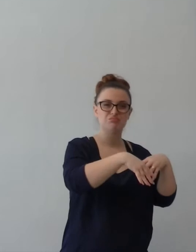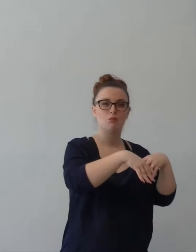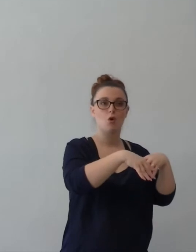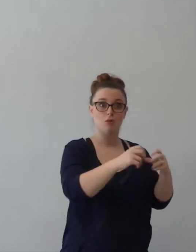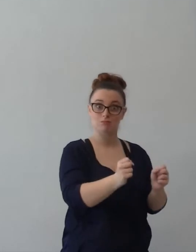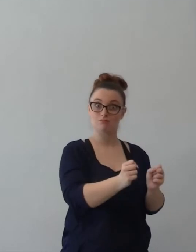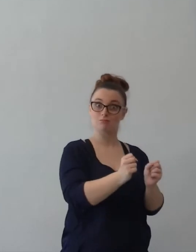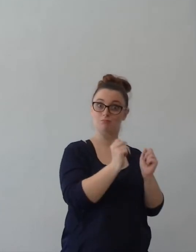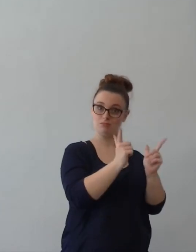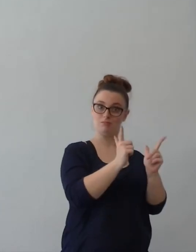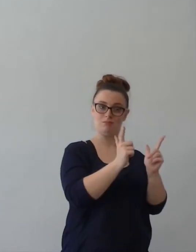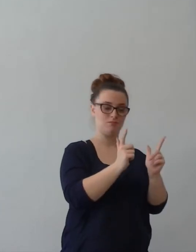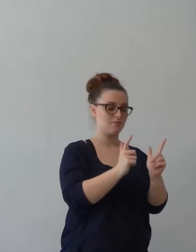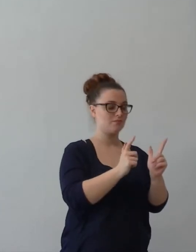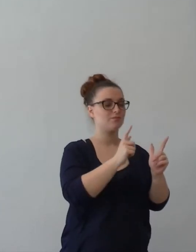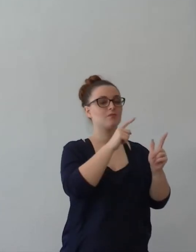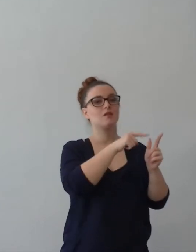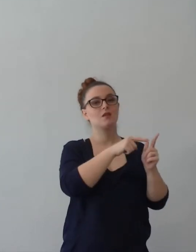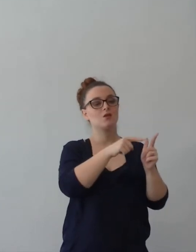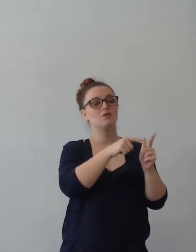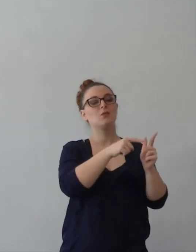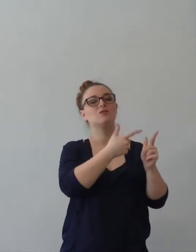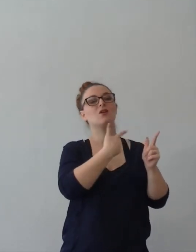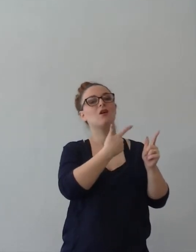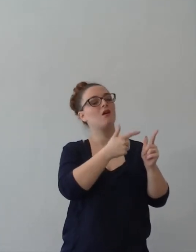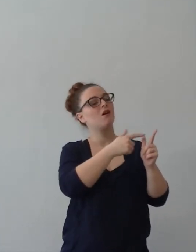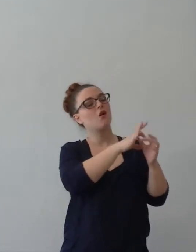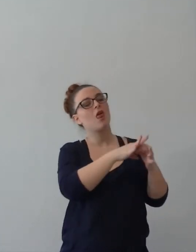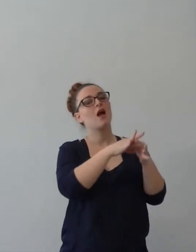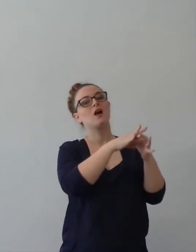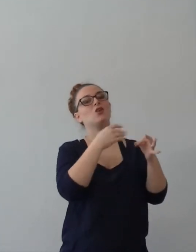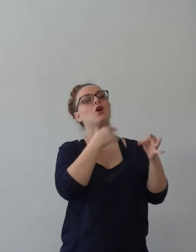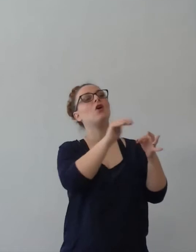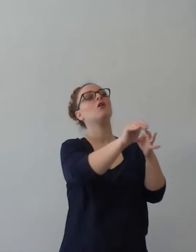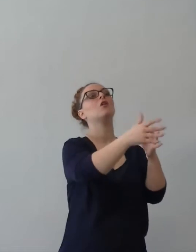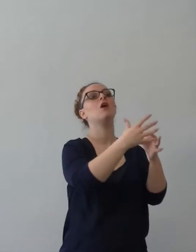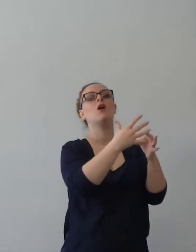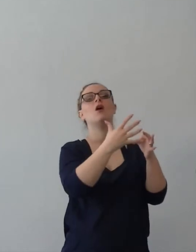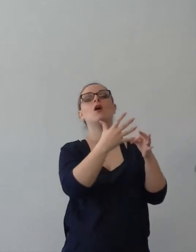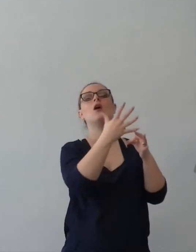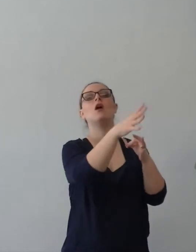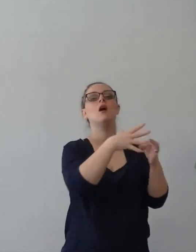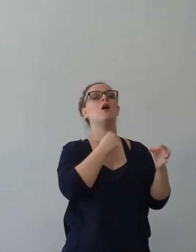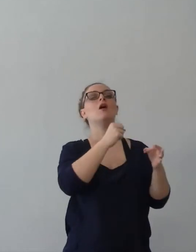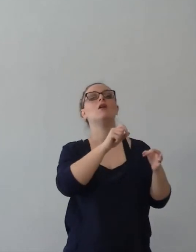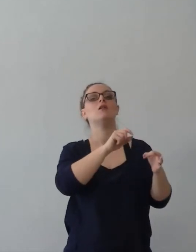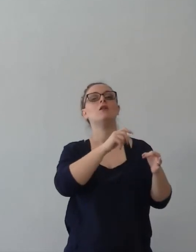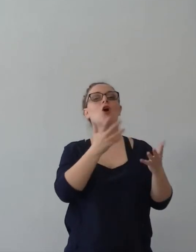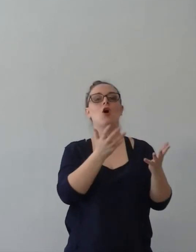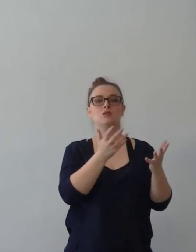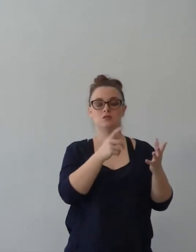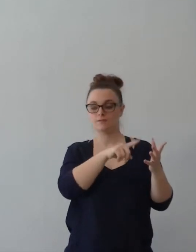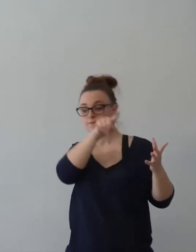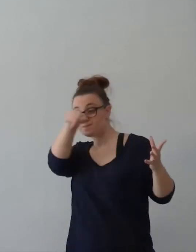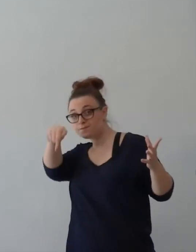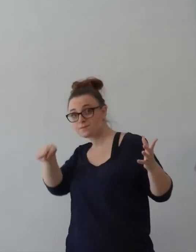a quello che avrò. E che cosa avrò come credente? Io so che avrò una dimora in cielo.